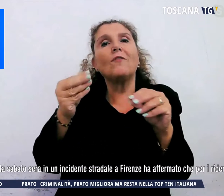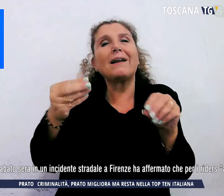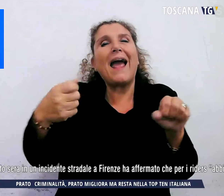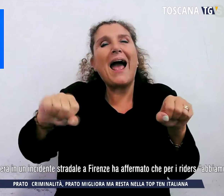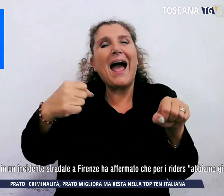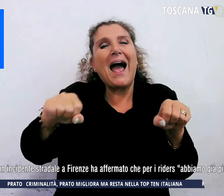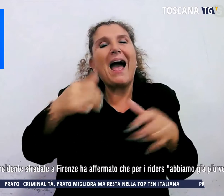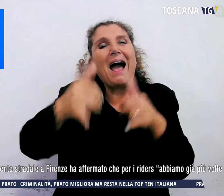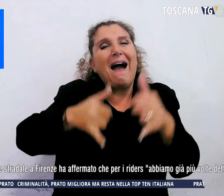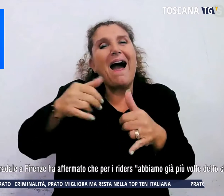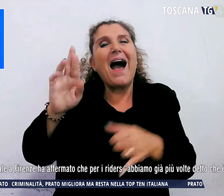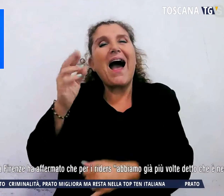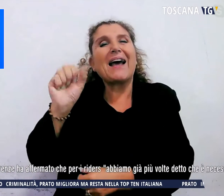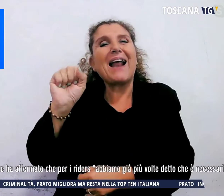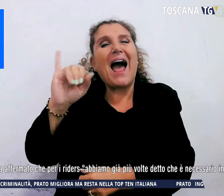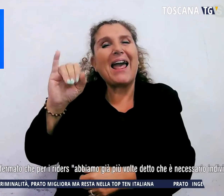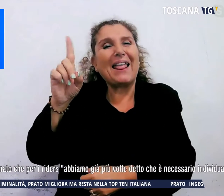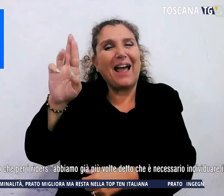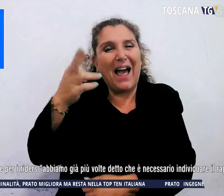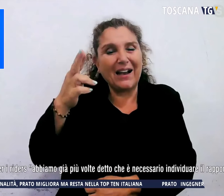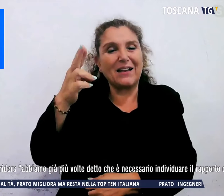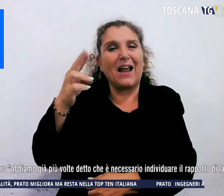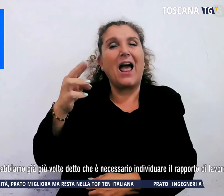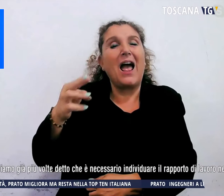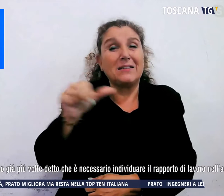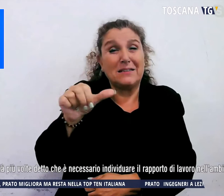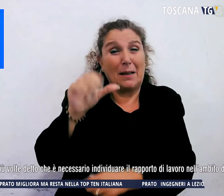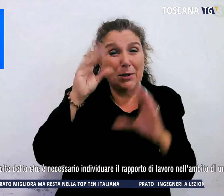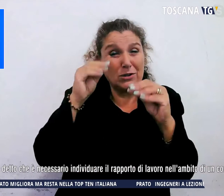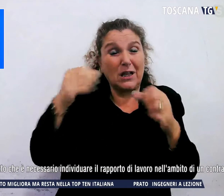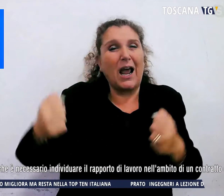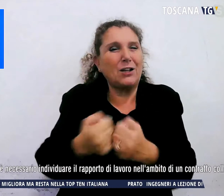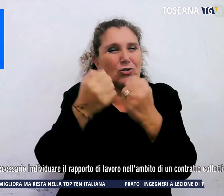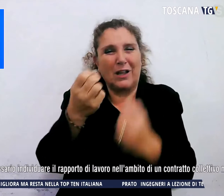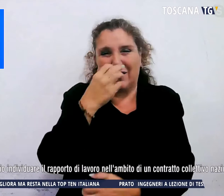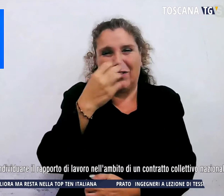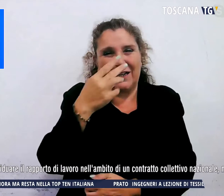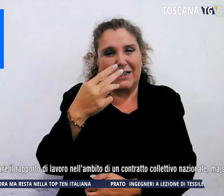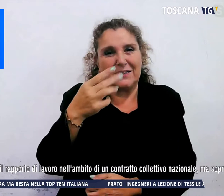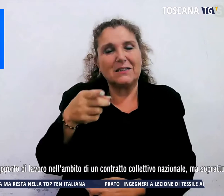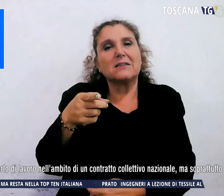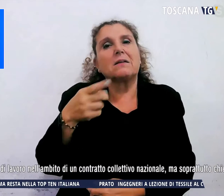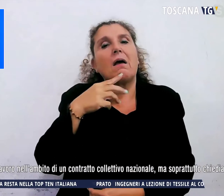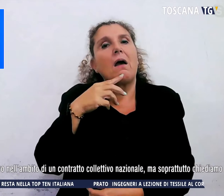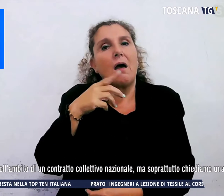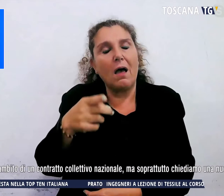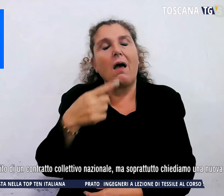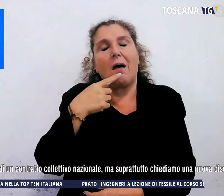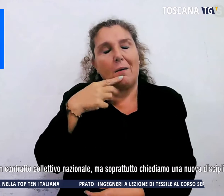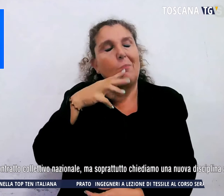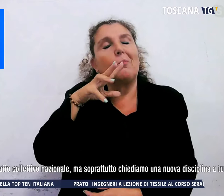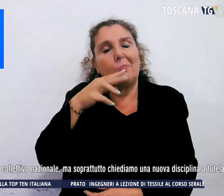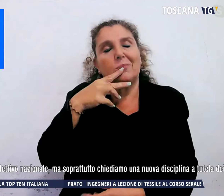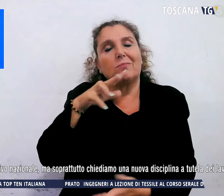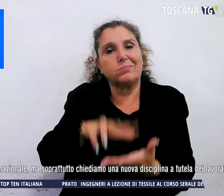sabato sera in un incidente stradale a Firenze, ha affermato che per i riders